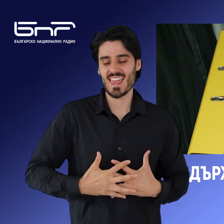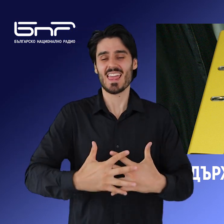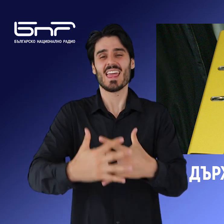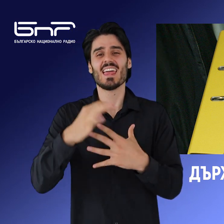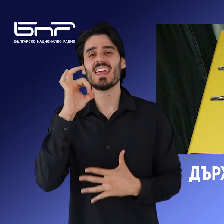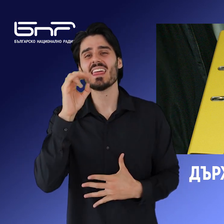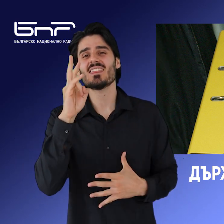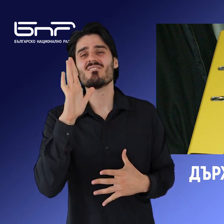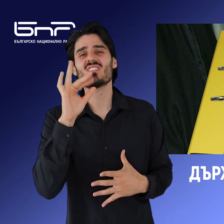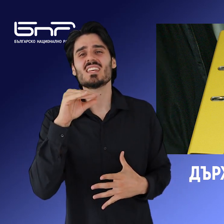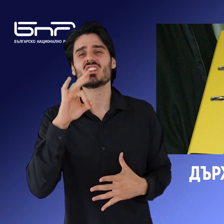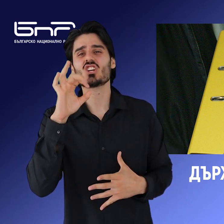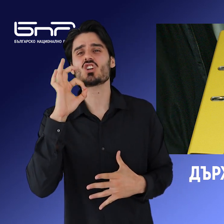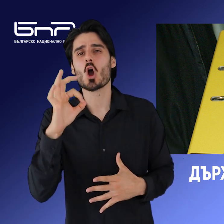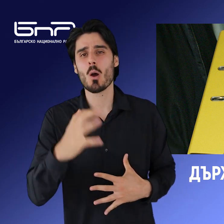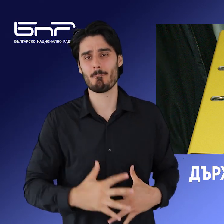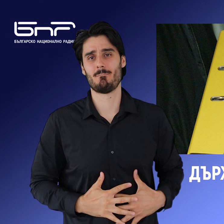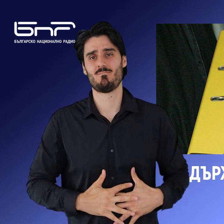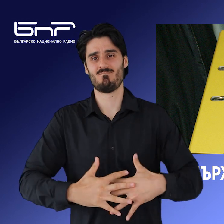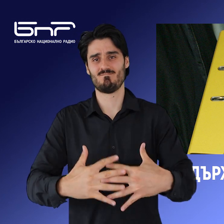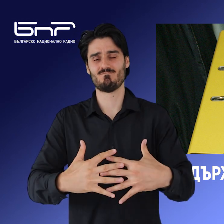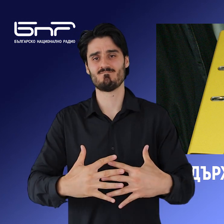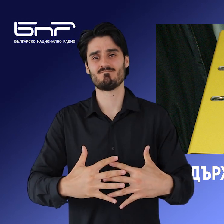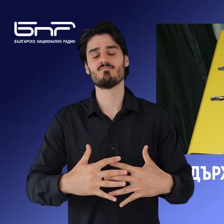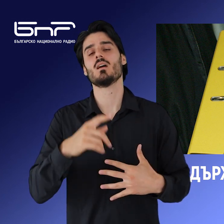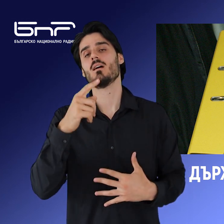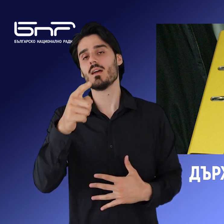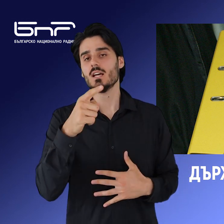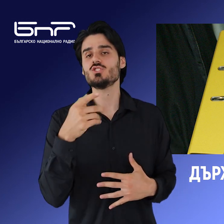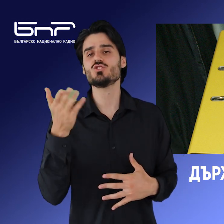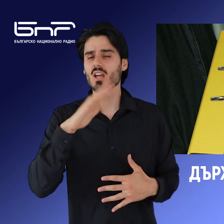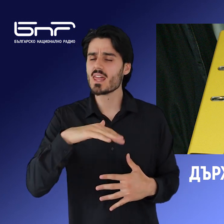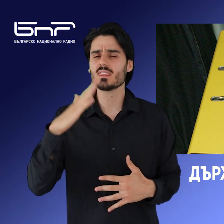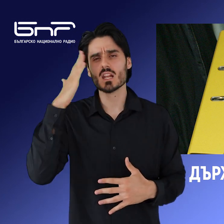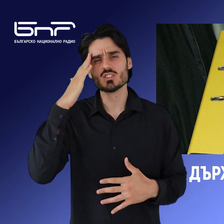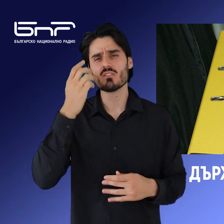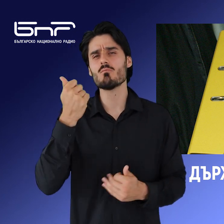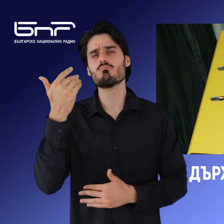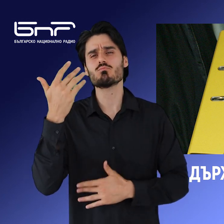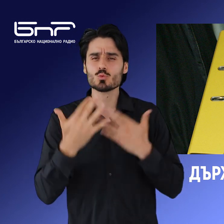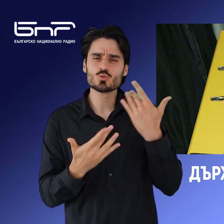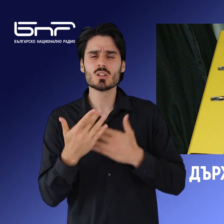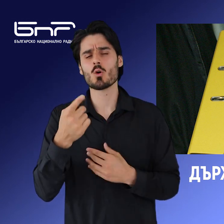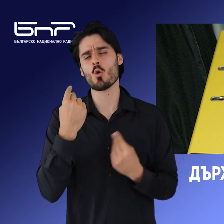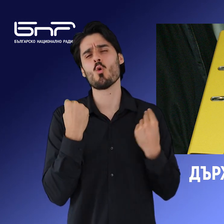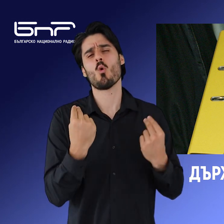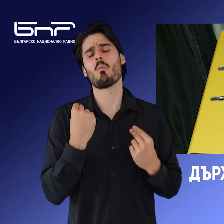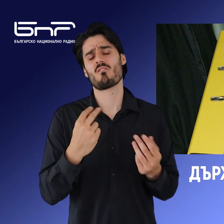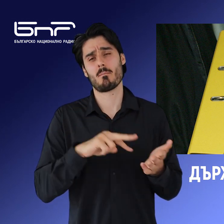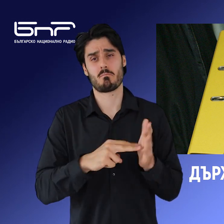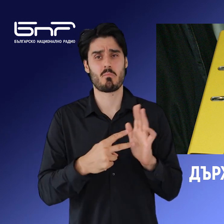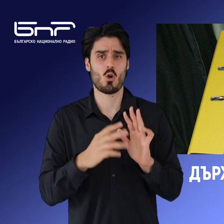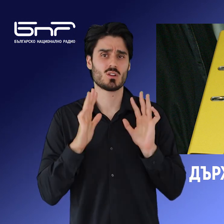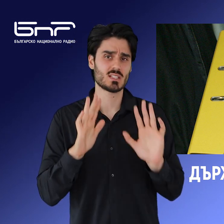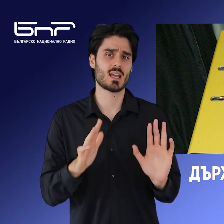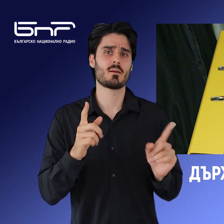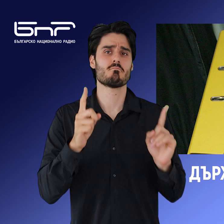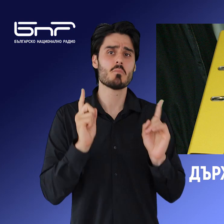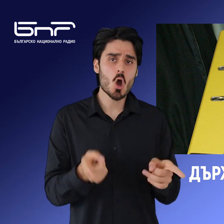годишна база е 5 милиона. Най-вероятно ще предвидим в държавния бюджет, но смятам, че това е една смислена политика, какво рято може да бъде